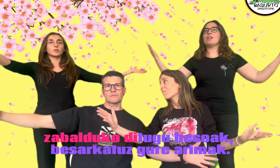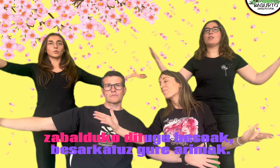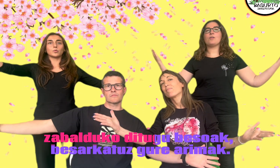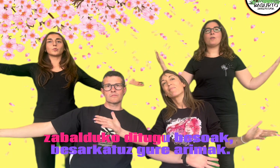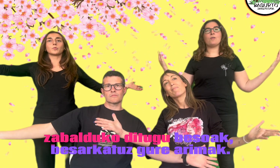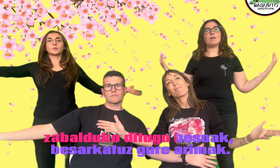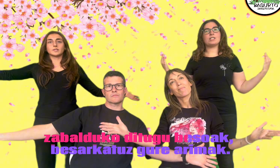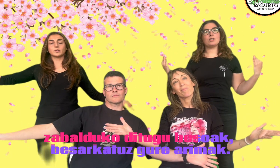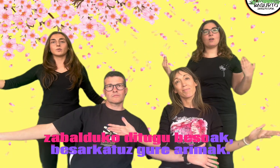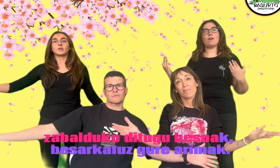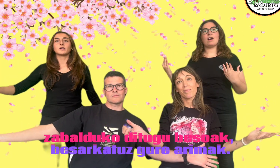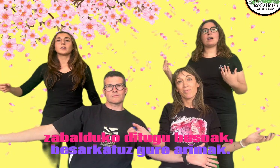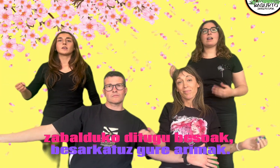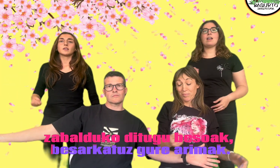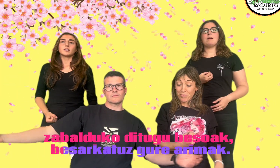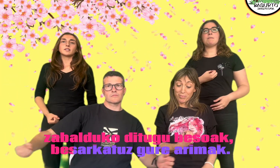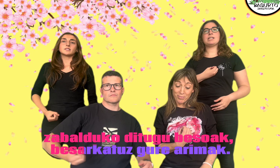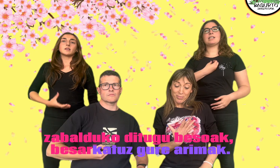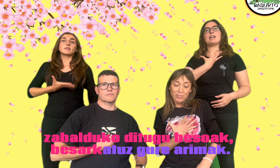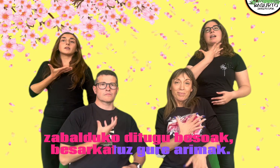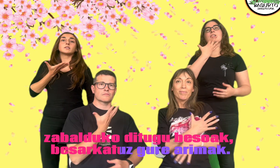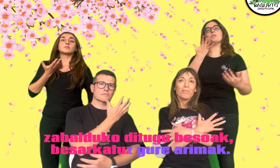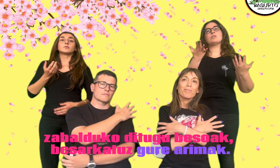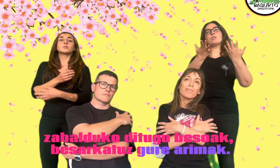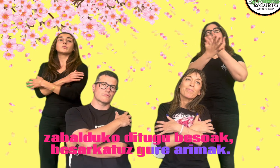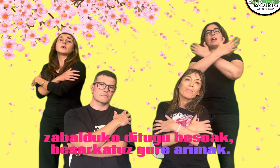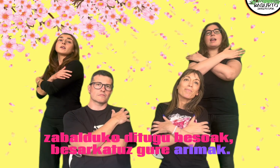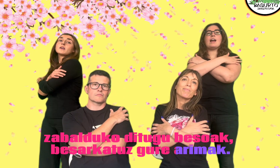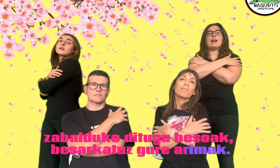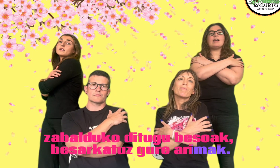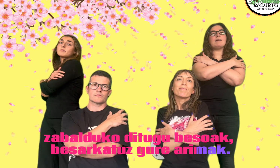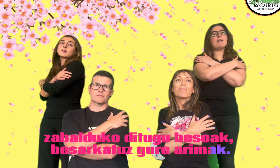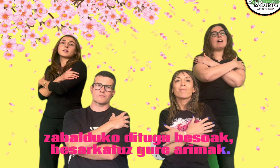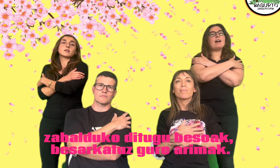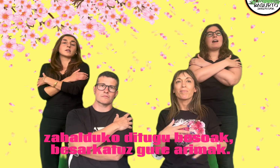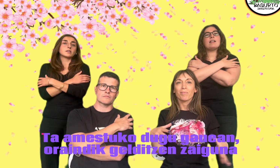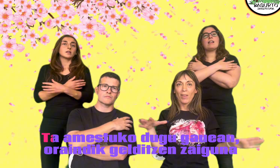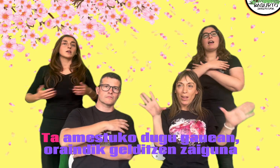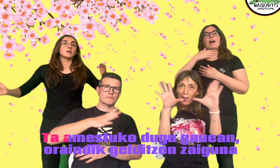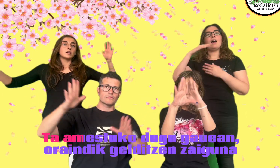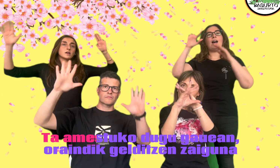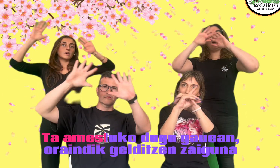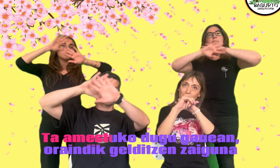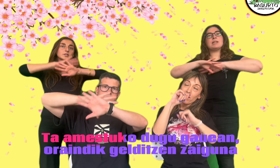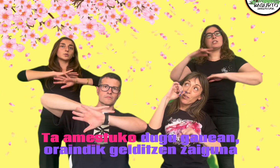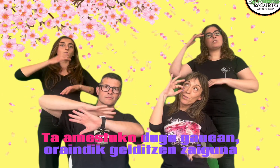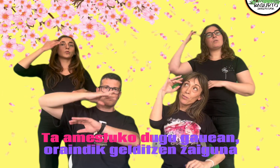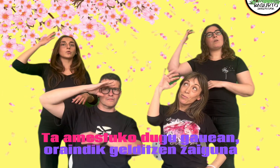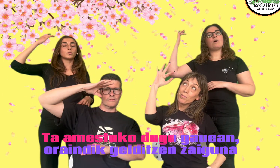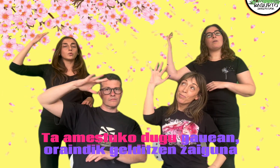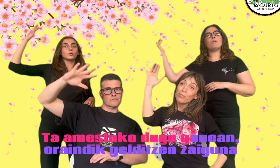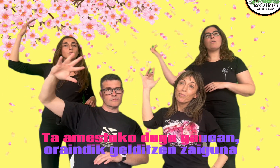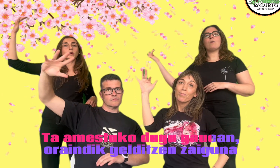besoak Zer batuz gure harimak ta amestuko dugu gauean